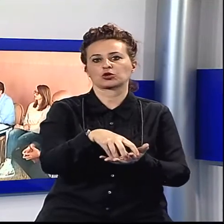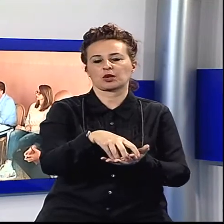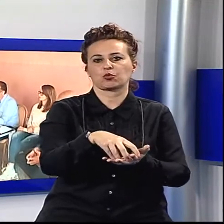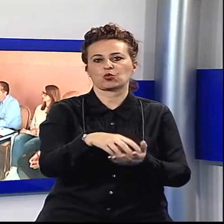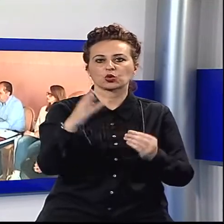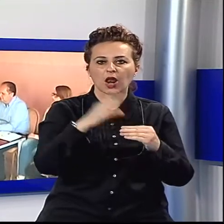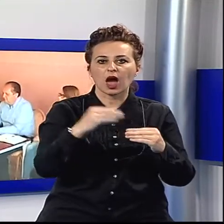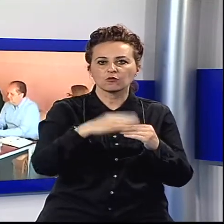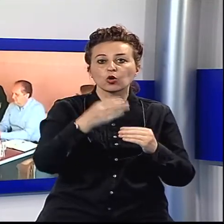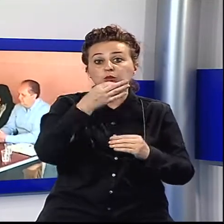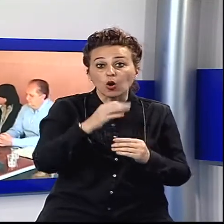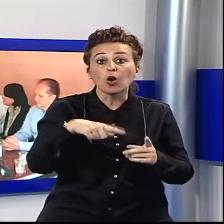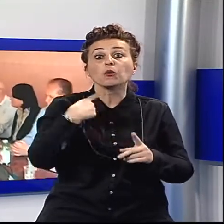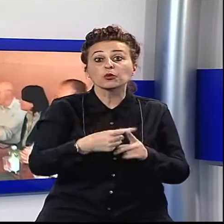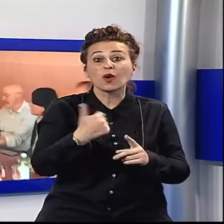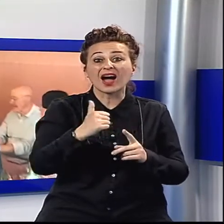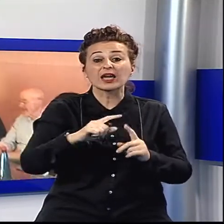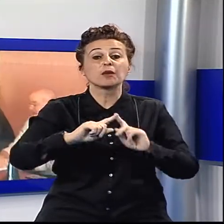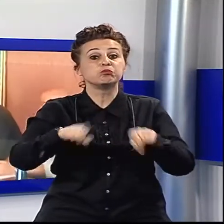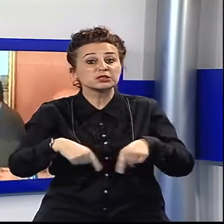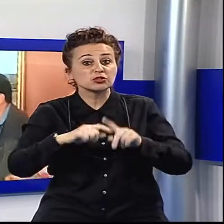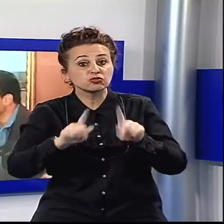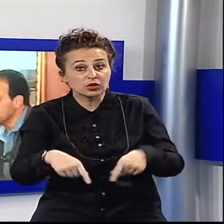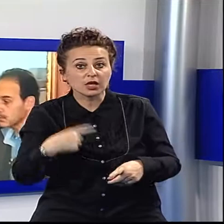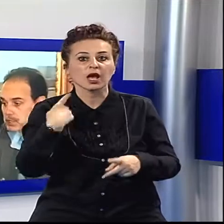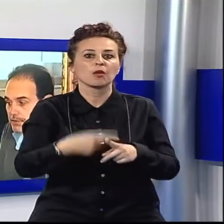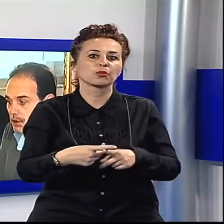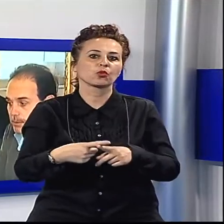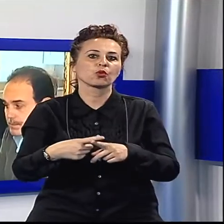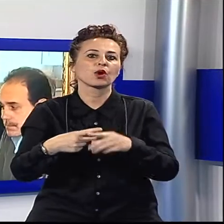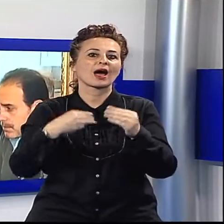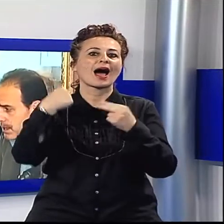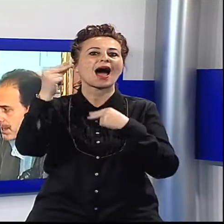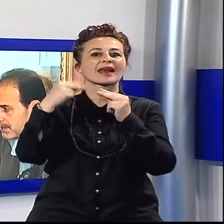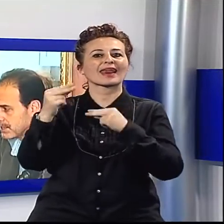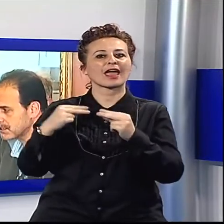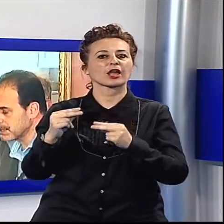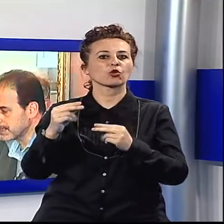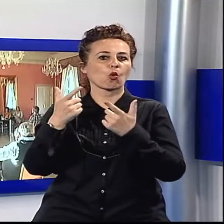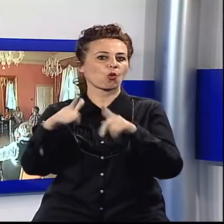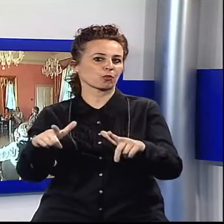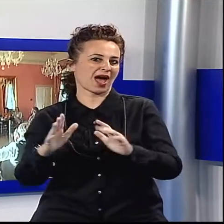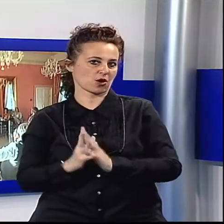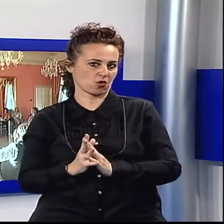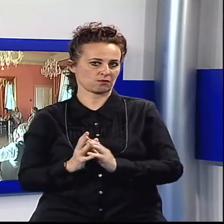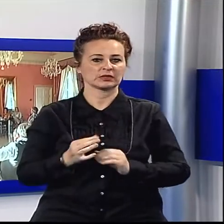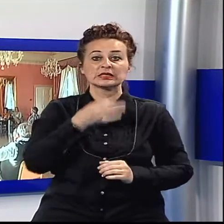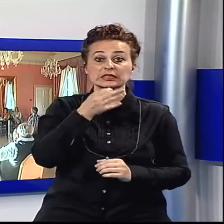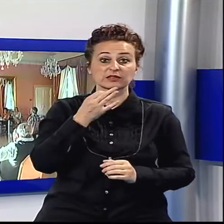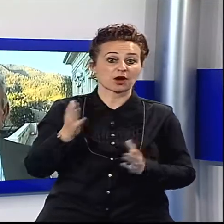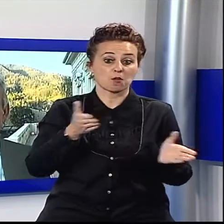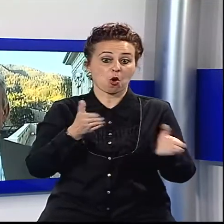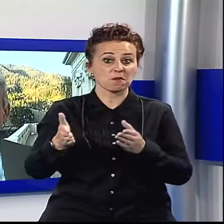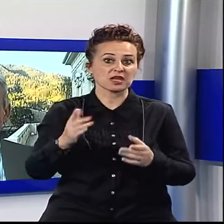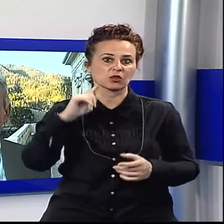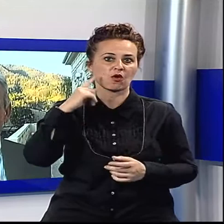sulle piscine e sugli arredi urbani. Quindi un buon rilancio, un momento molto favorevole. Bel successo